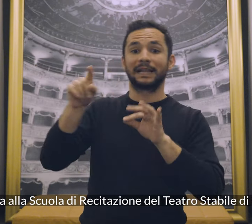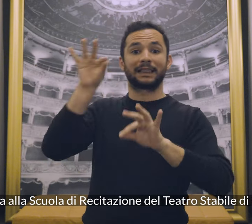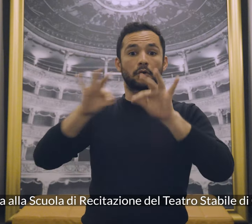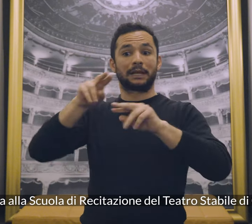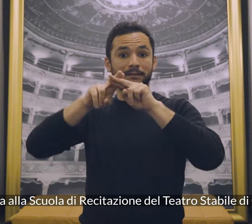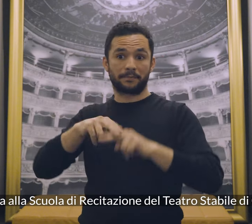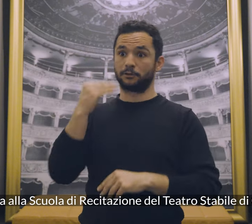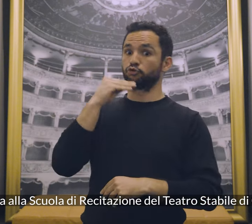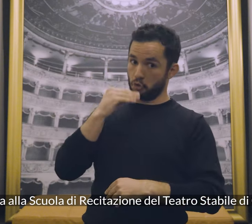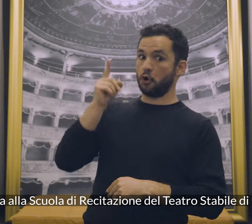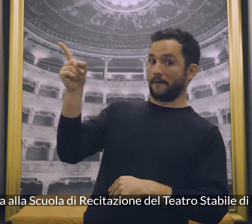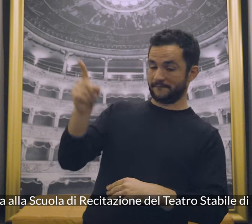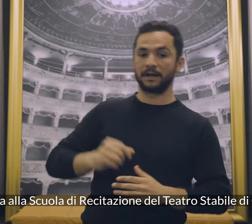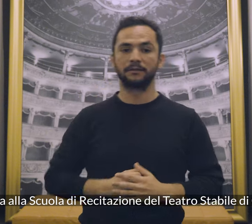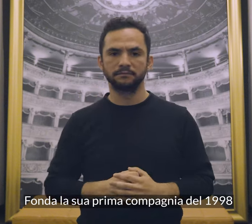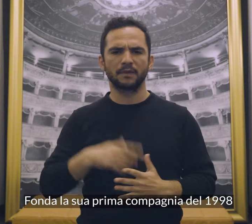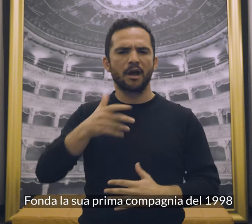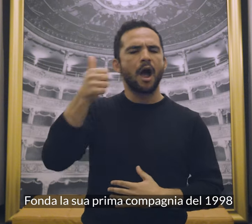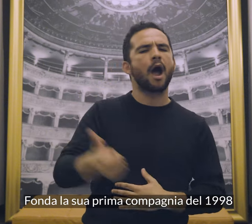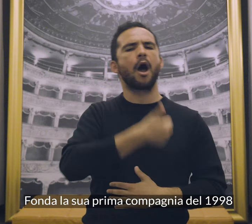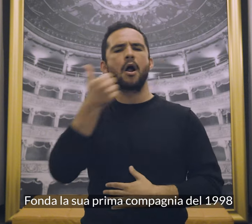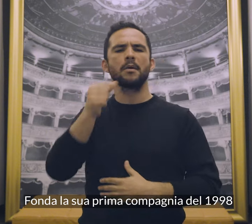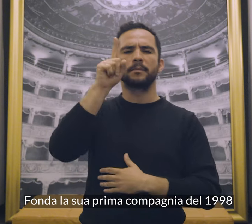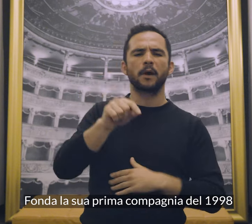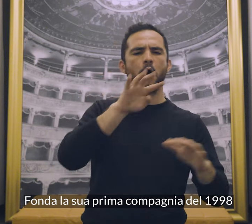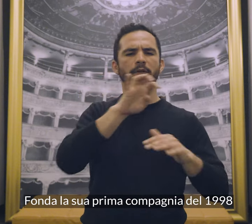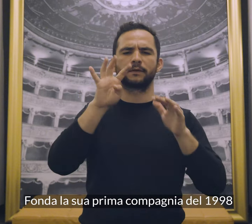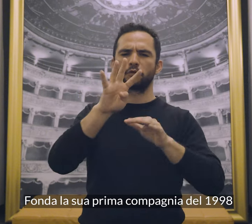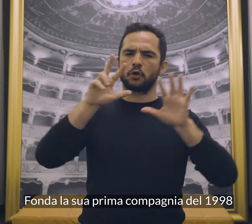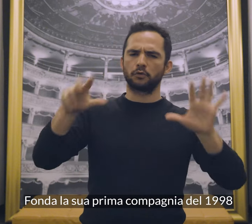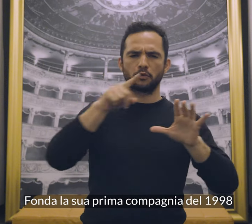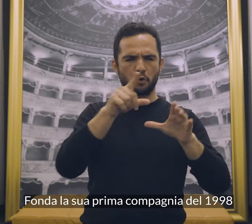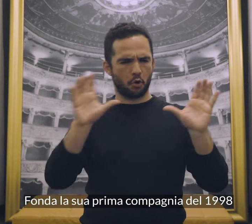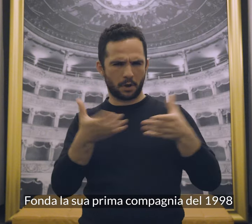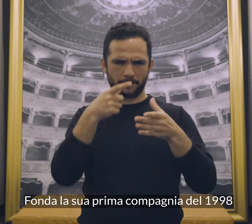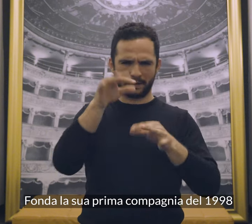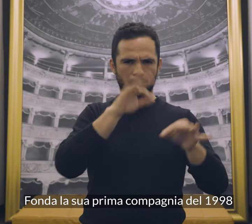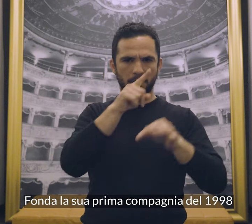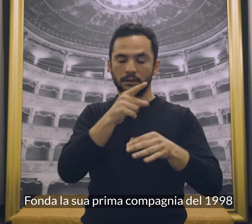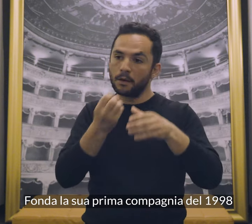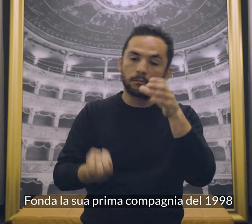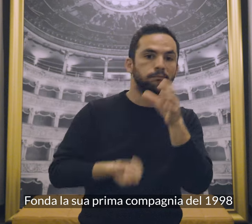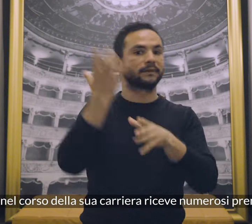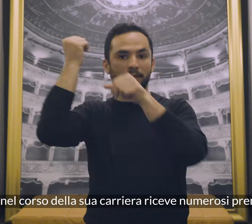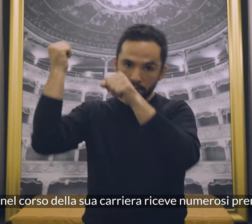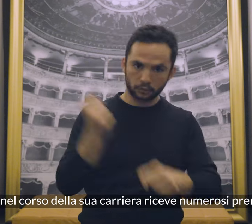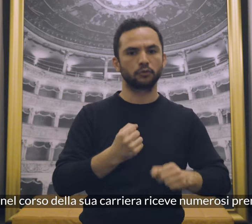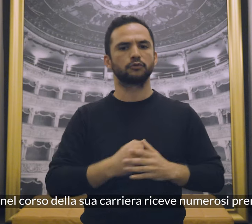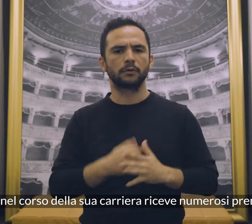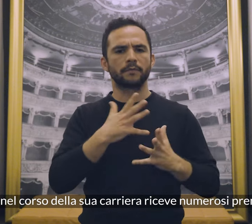Teatro Stabile di Genova. Fonda la sua prima compagnia nel 1998 e nel corso della